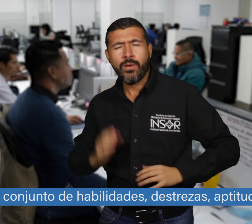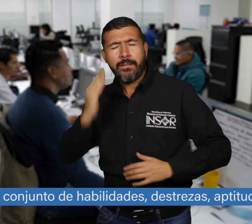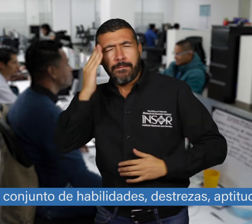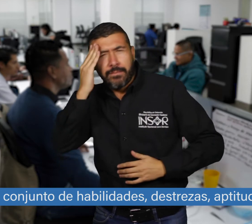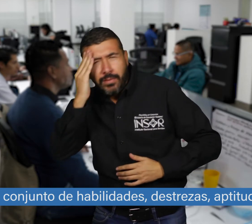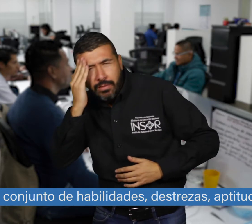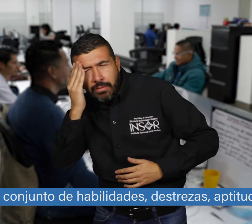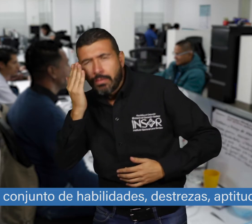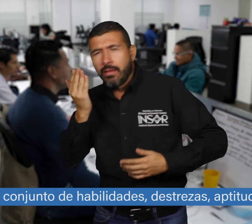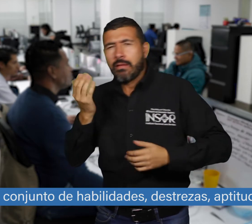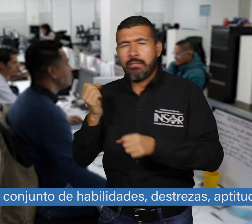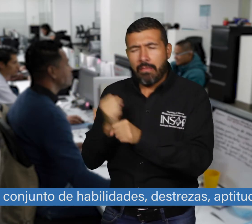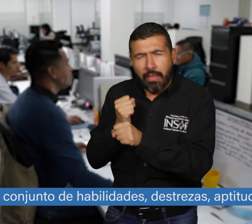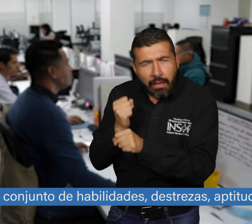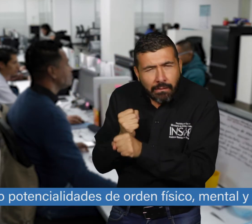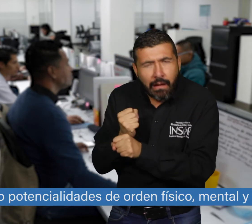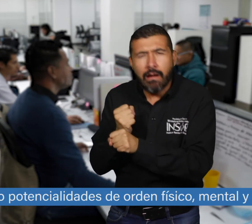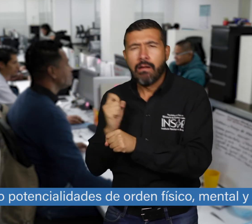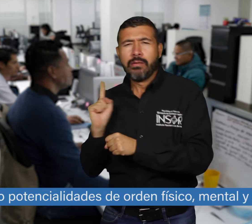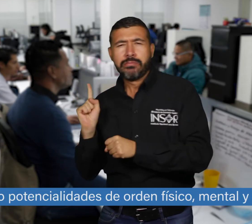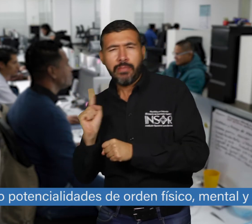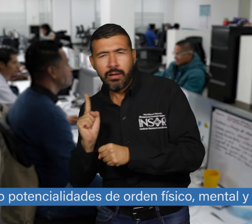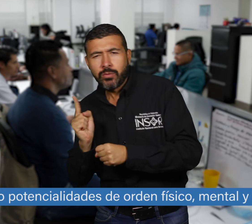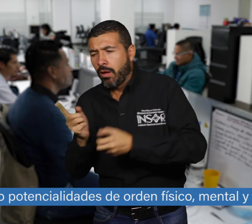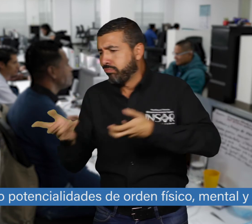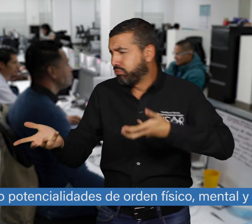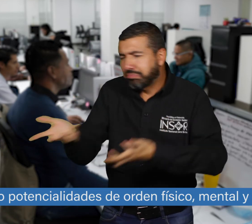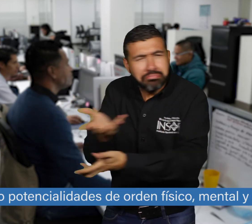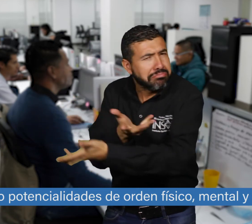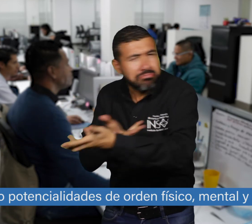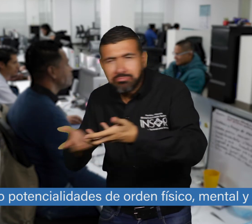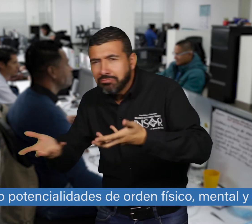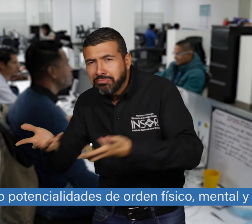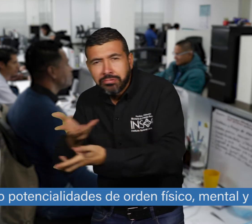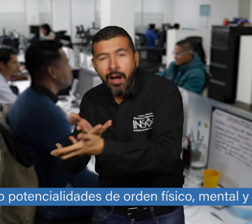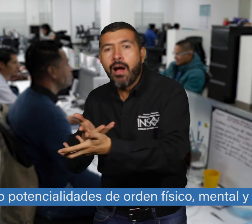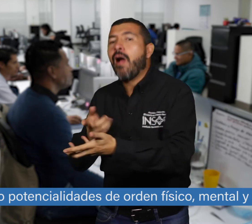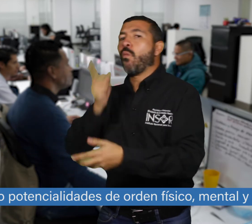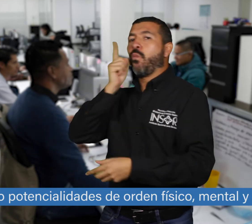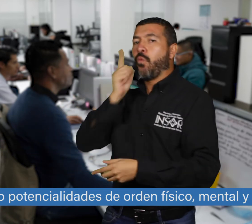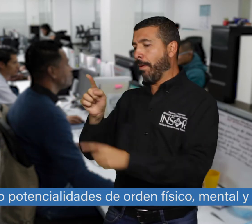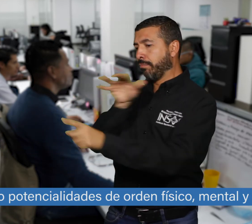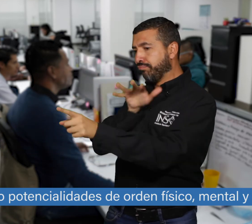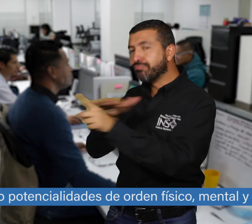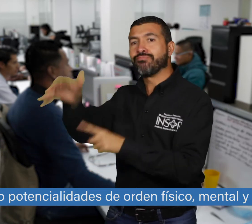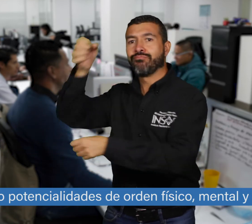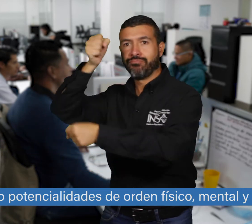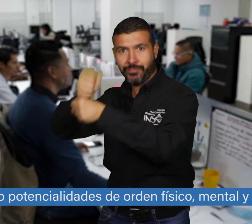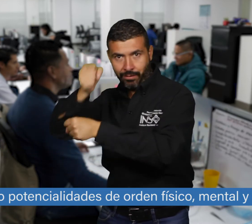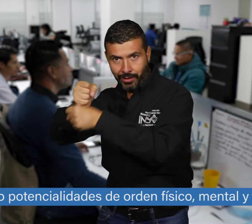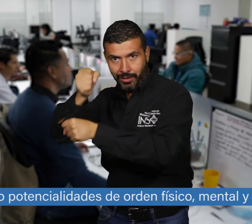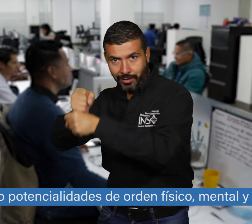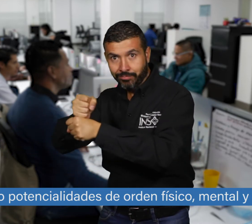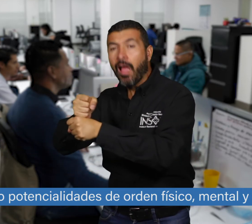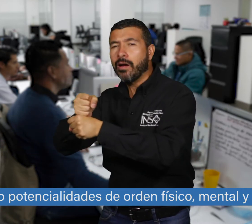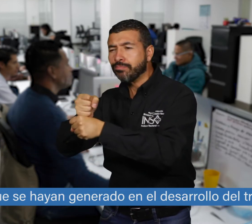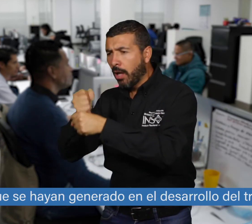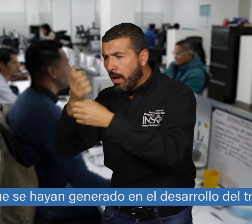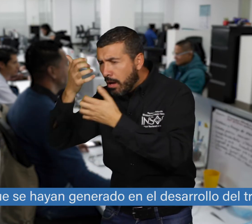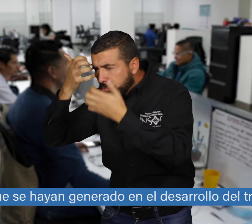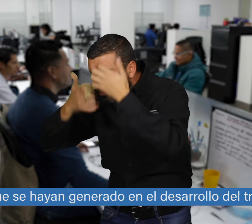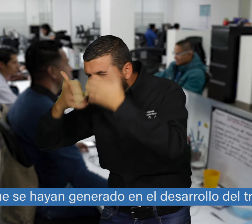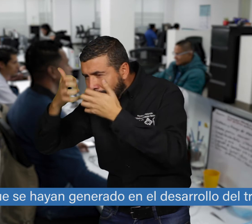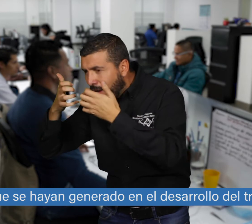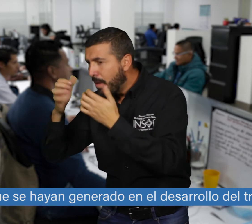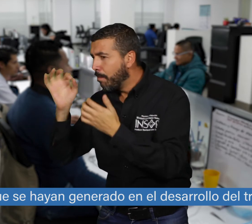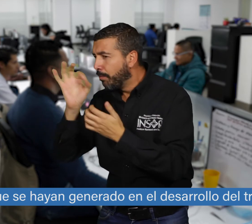destrezas, aptitudes y o potencialidades de orden físico, mental y social que